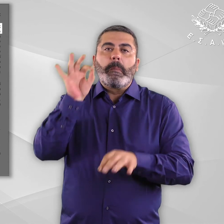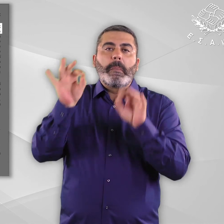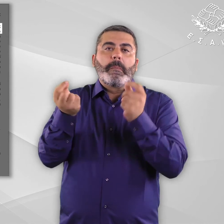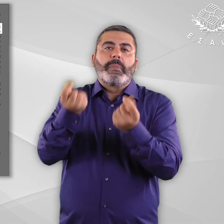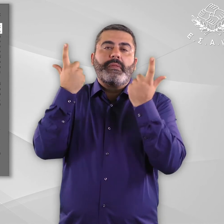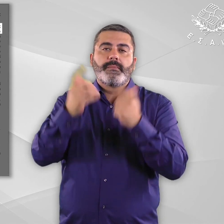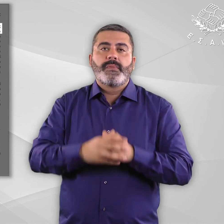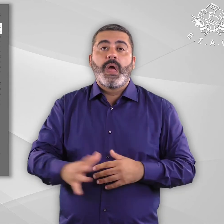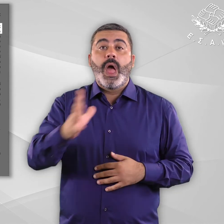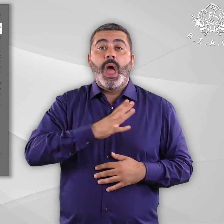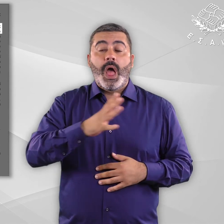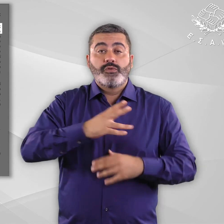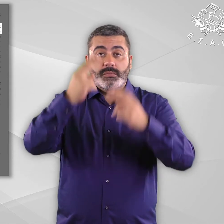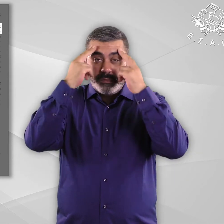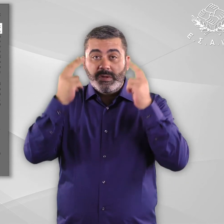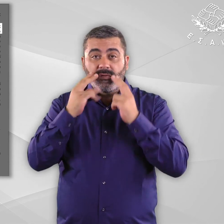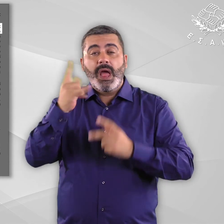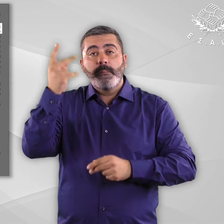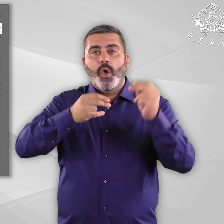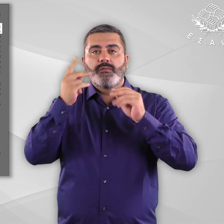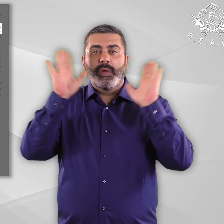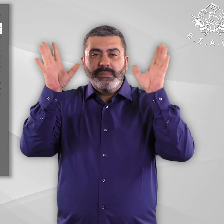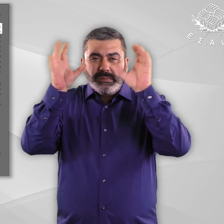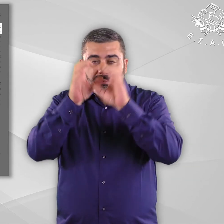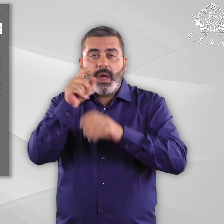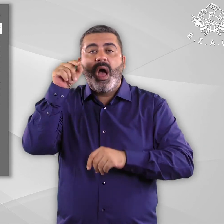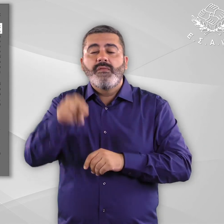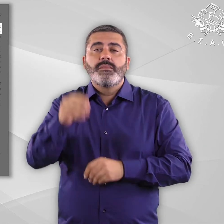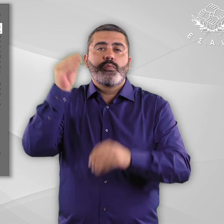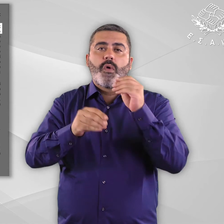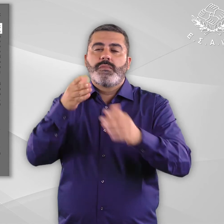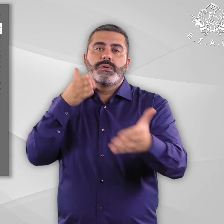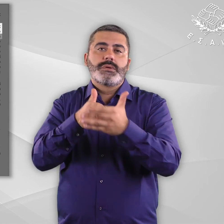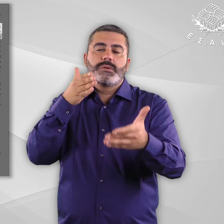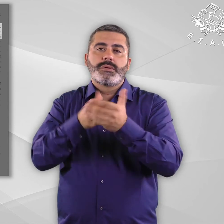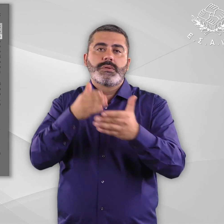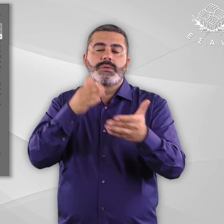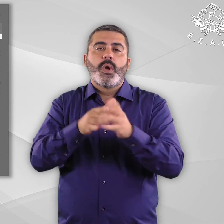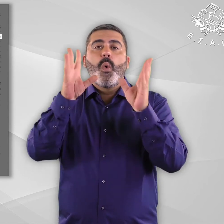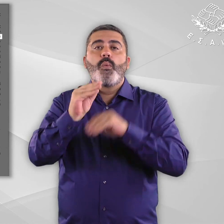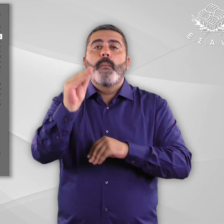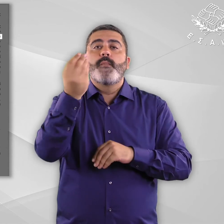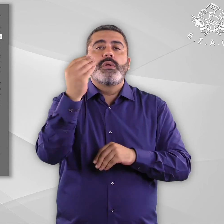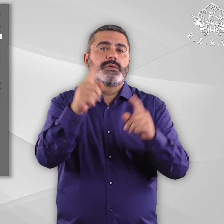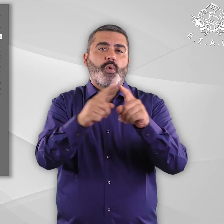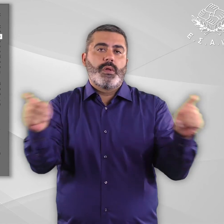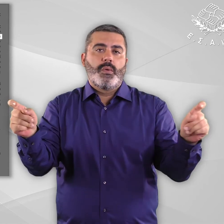βλέποντες αντιμετωπίζουν σοβαρά εμπόδια στην πρόσβασή τους σε γραπτό πολιτιστικό υλικό. Ειδικότερα, η πρόσβαση σε